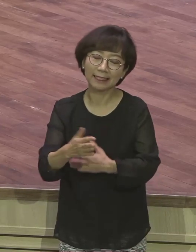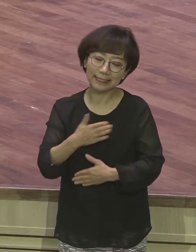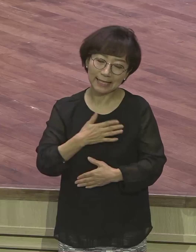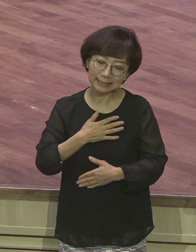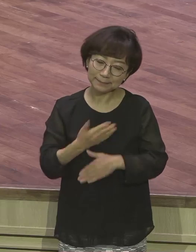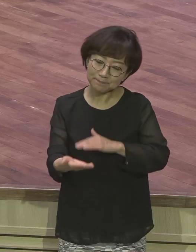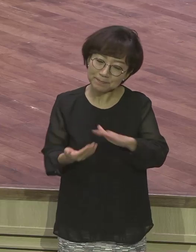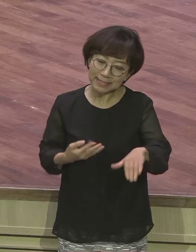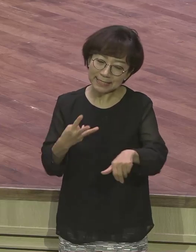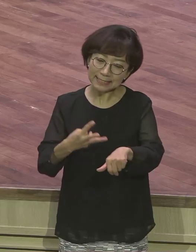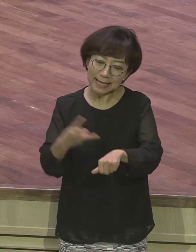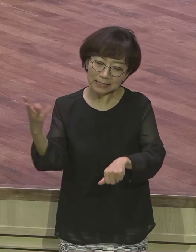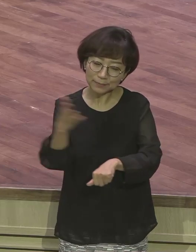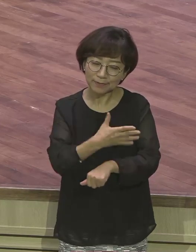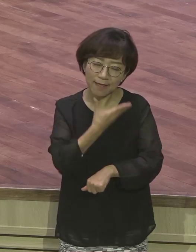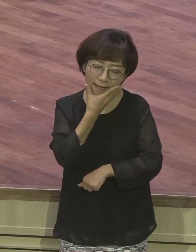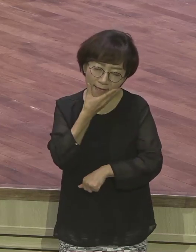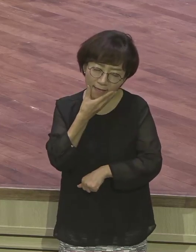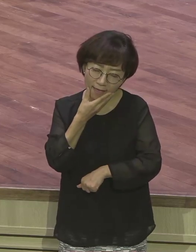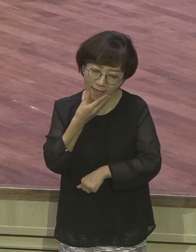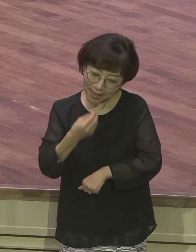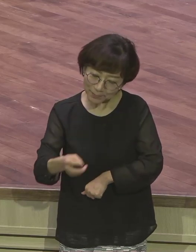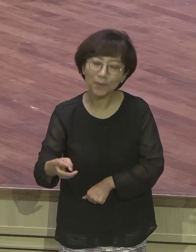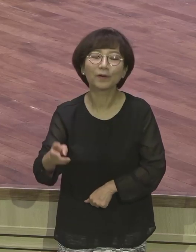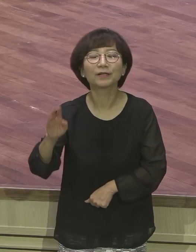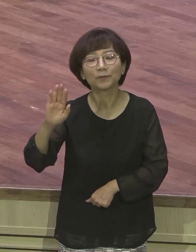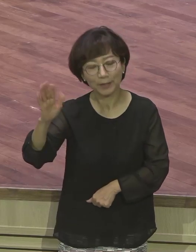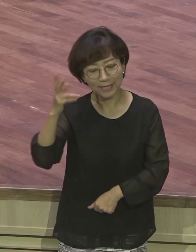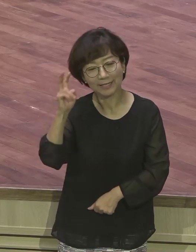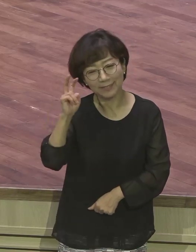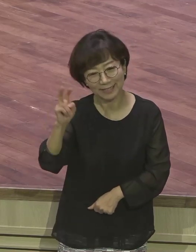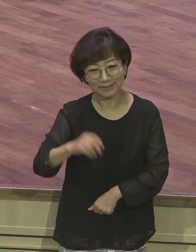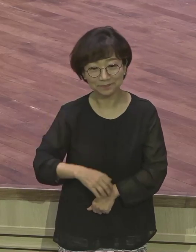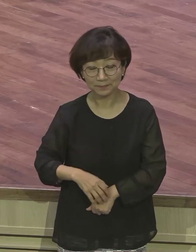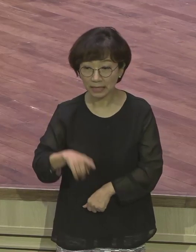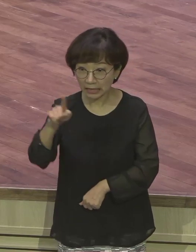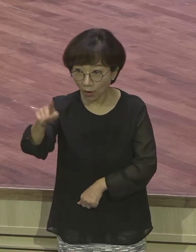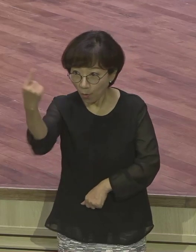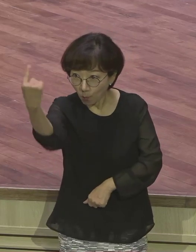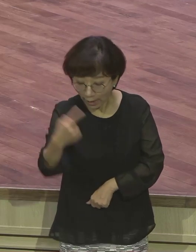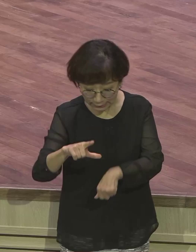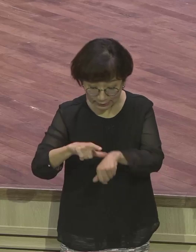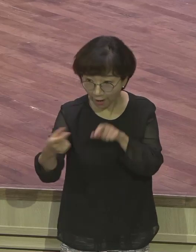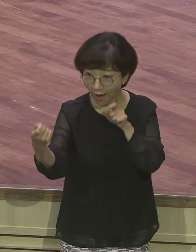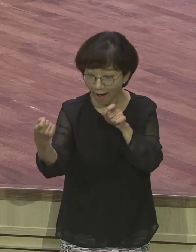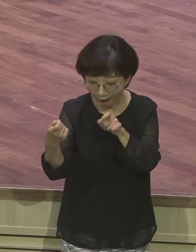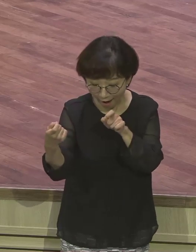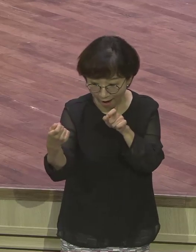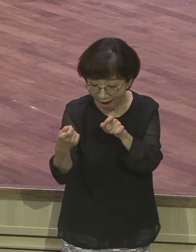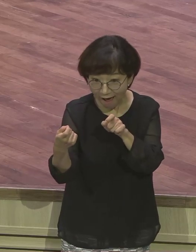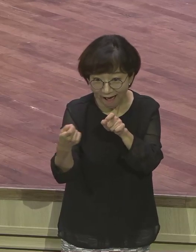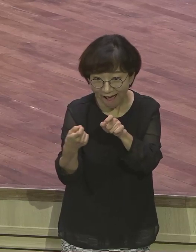행복해질 거야 너가 올 시간이 가까워질수록 나는 점점 더